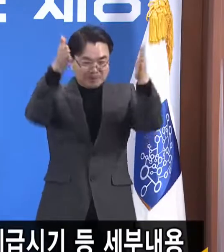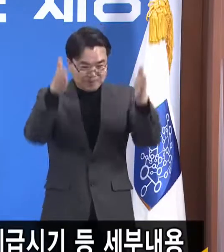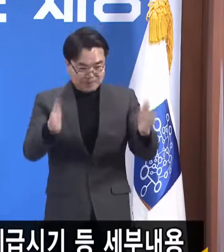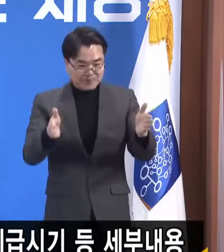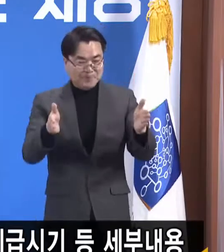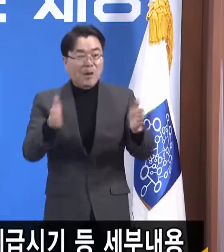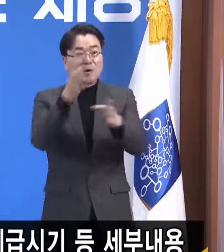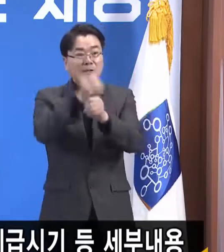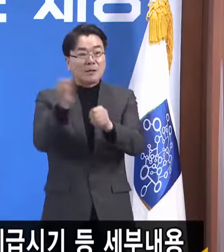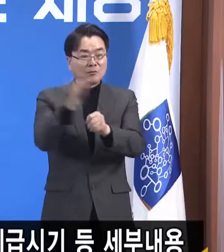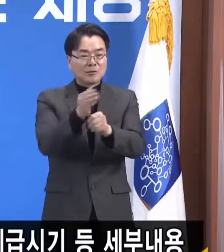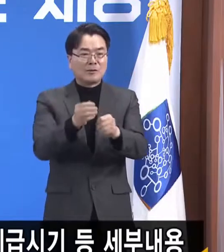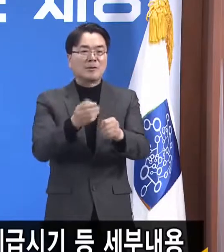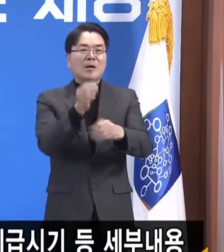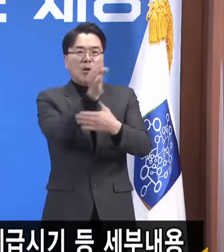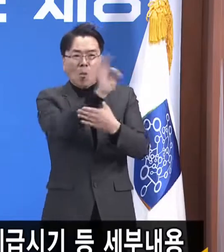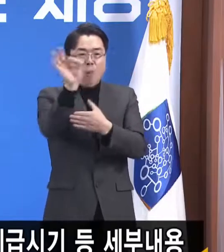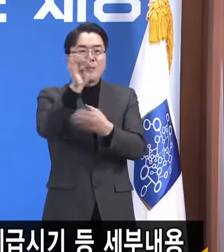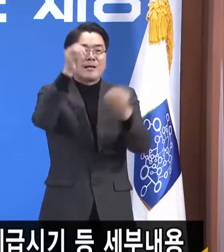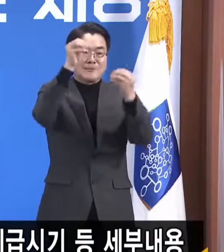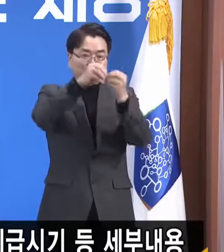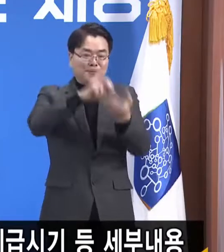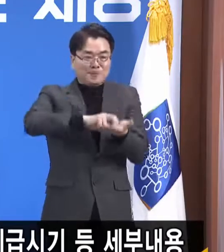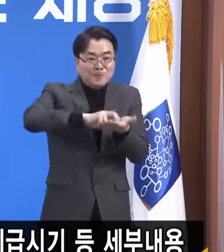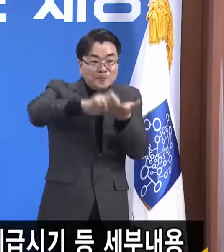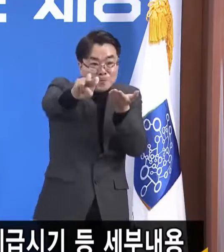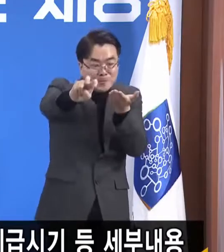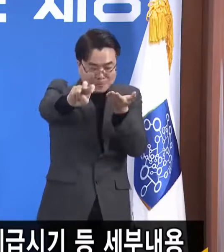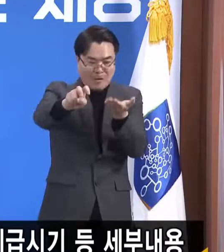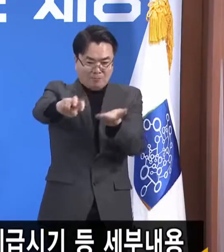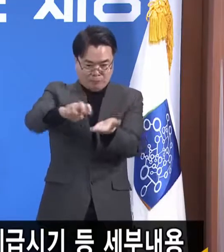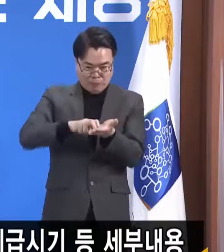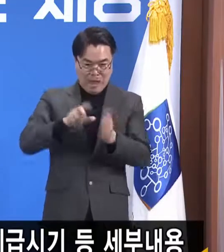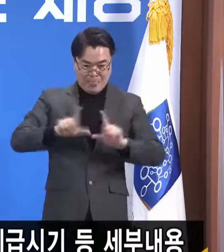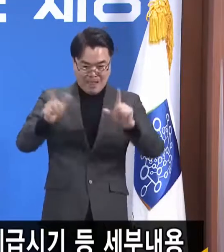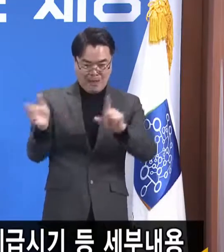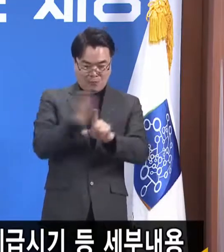문자가 가게 될 텐데 문자 수신일부터 3개월이고